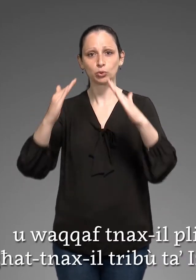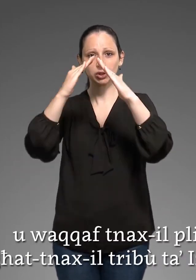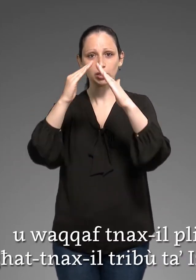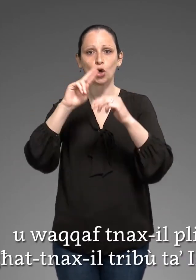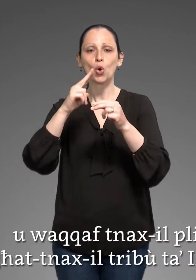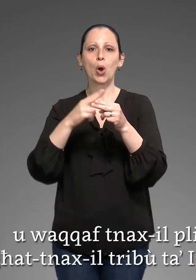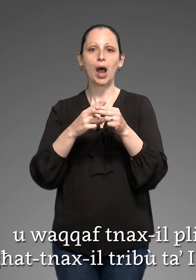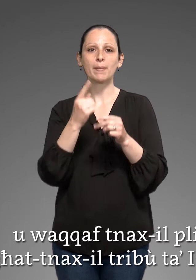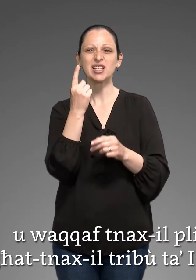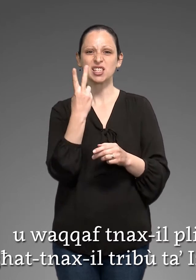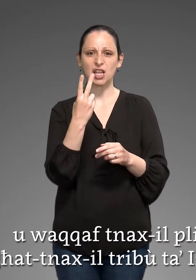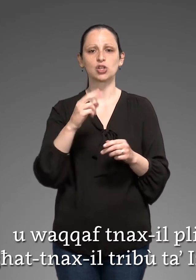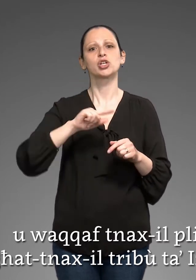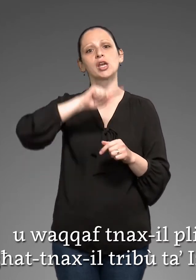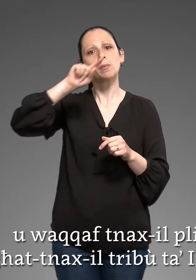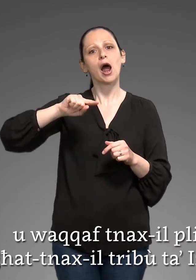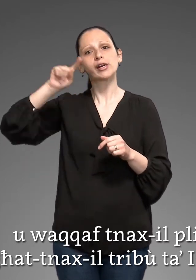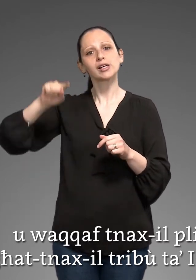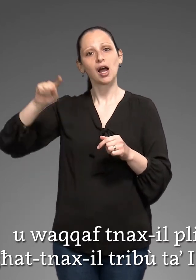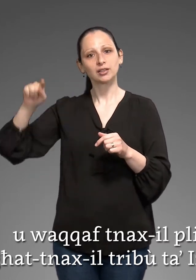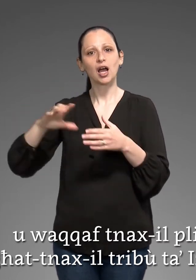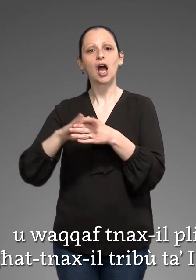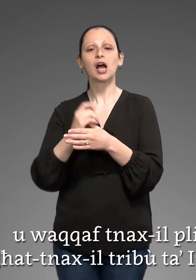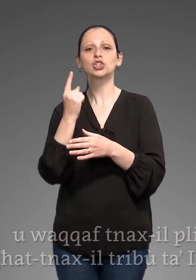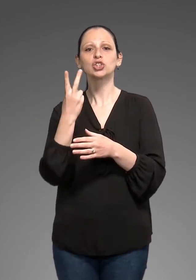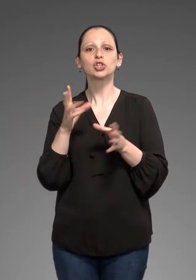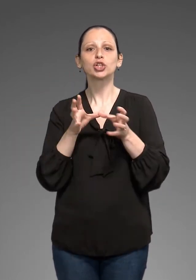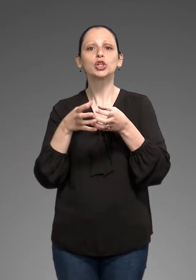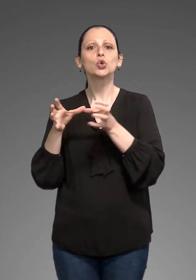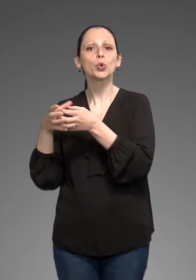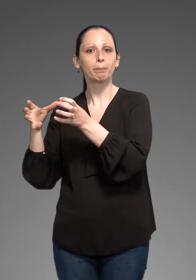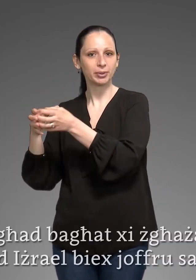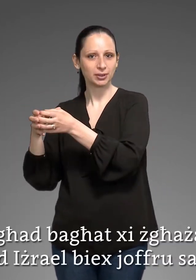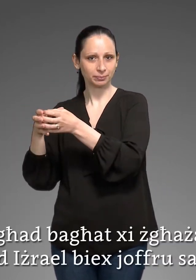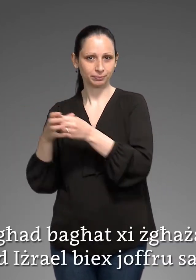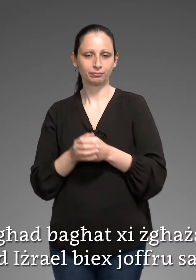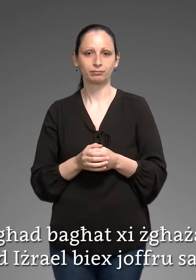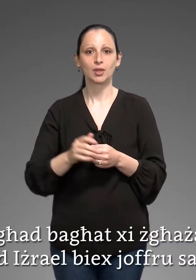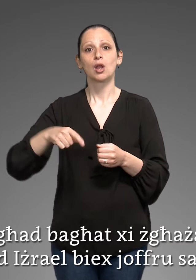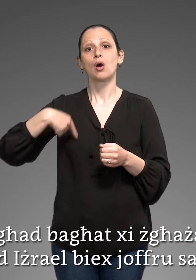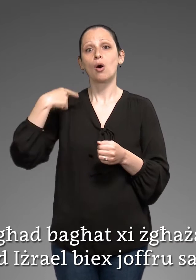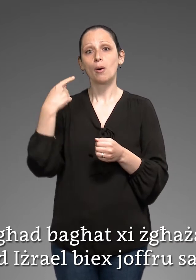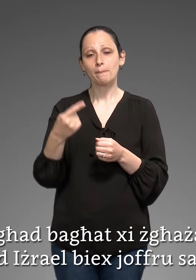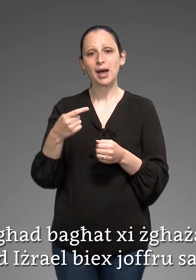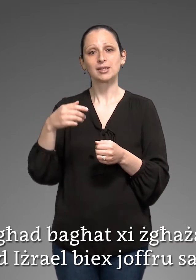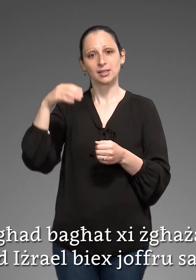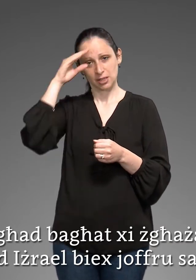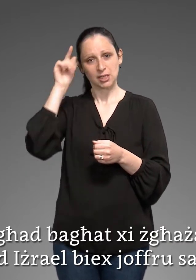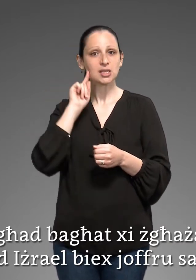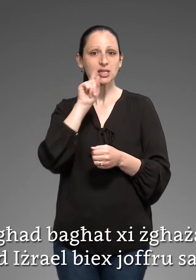waqqaf 12 plir għat 12 tributa Izrael Imbad baħt xie zazax minnuliet Izrael